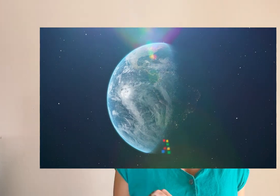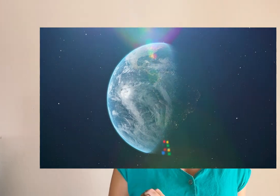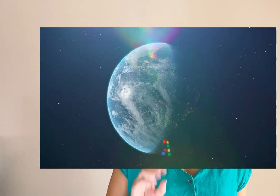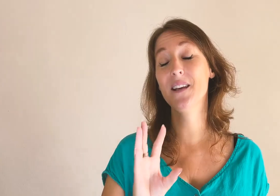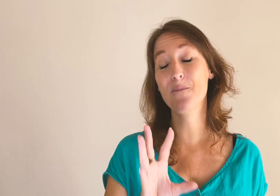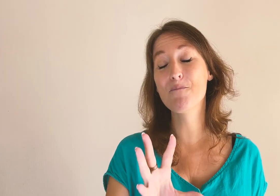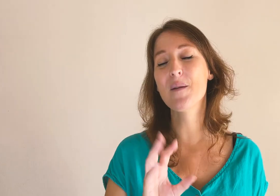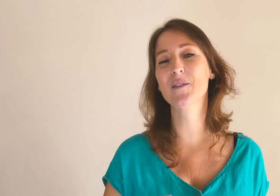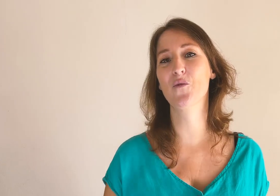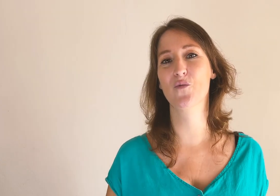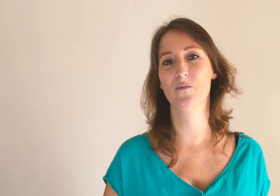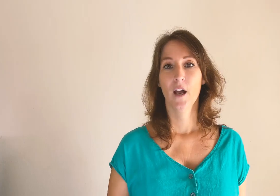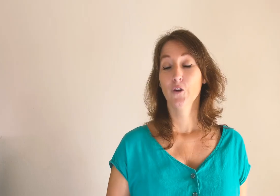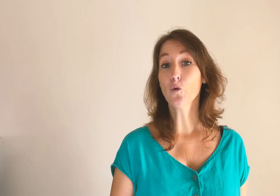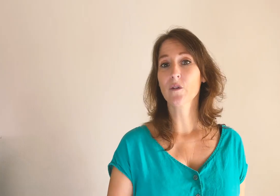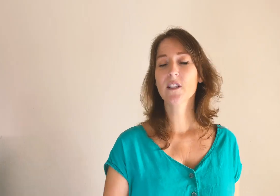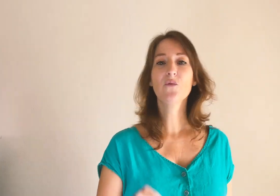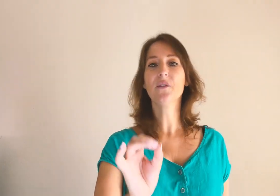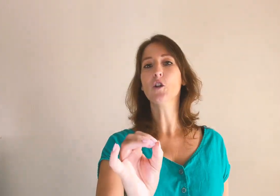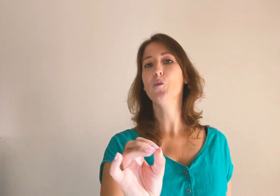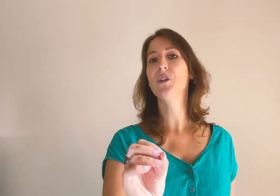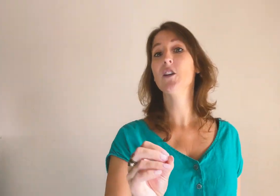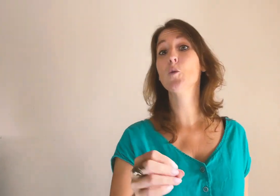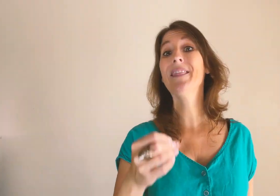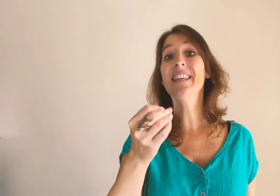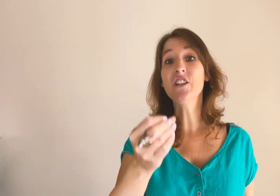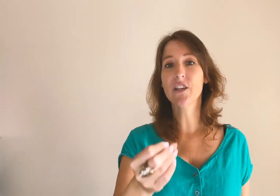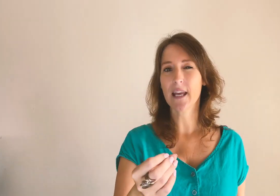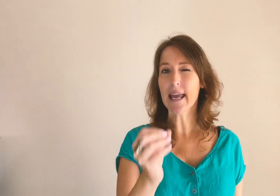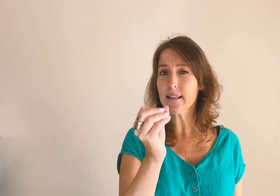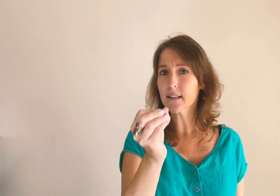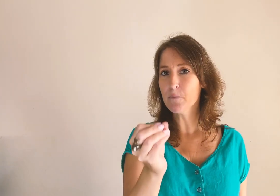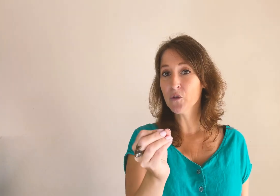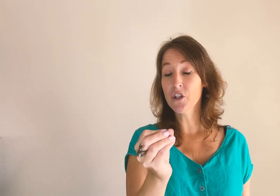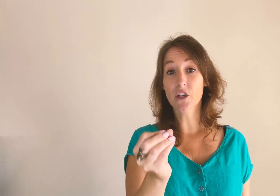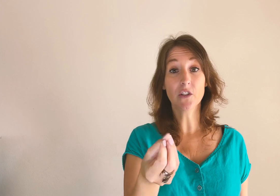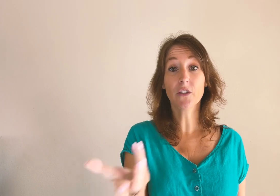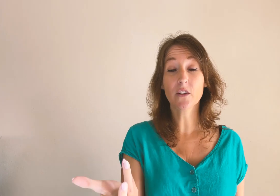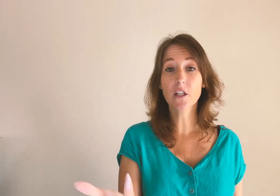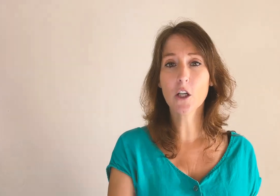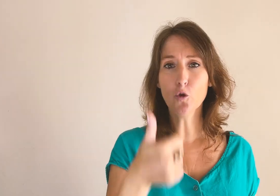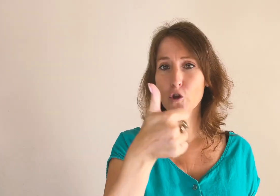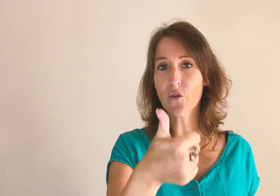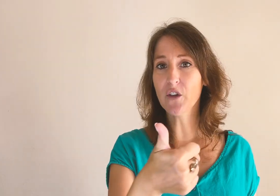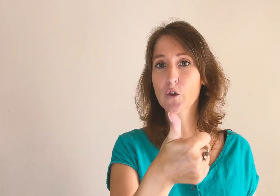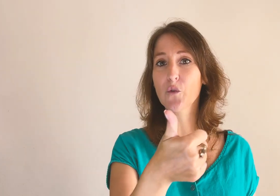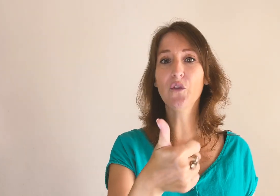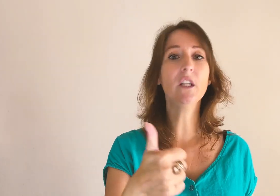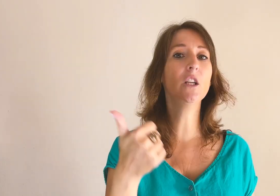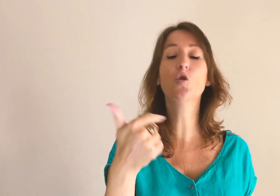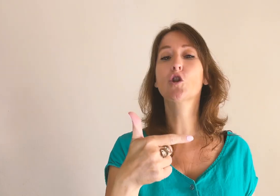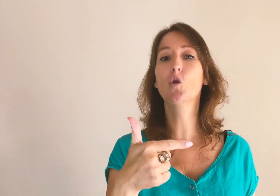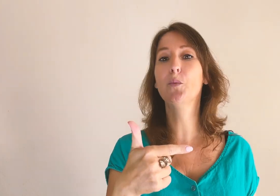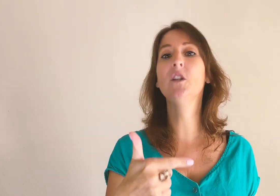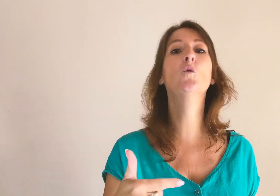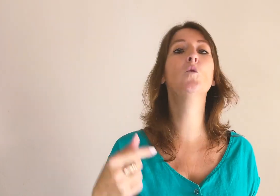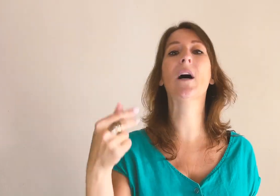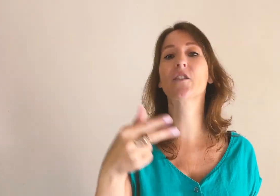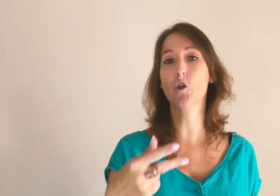'avancer, même sans vous. Donc, si vous avez une communication nichée, extrêmement nichée, c'est-à-dire une seule philosophie, une seule opinion, un seul